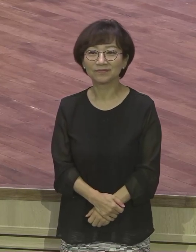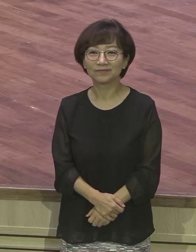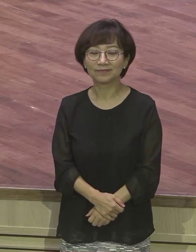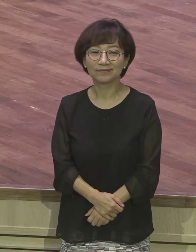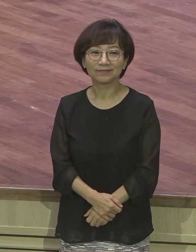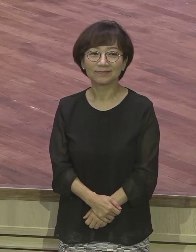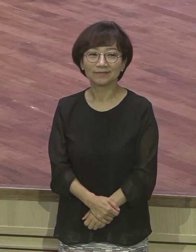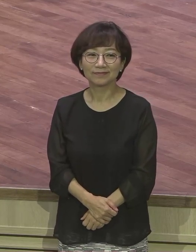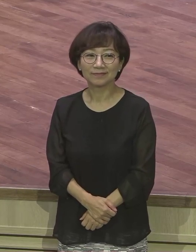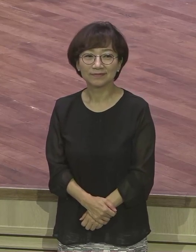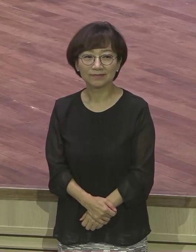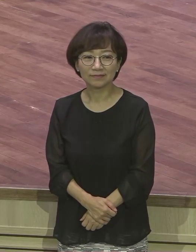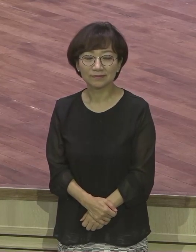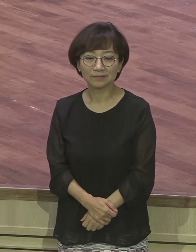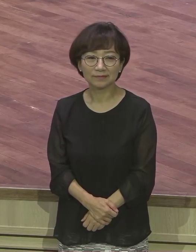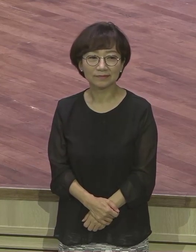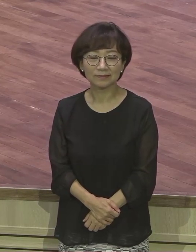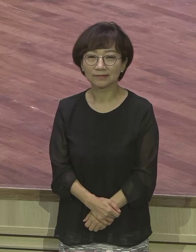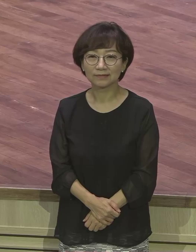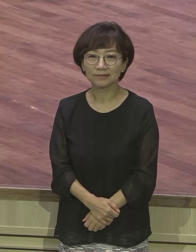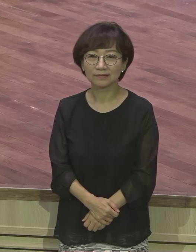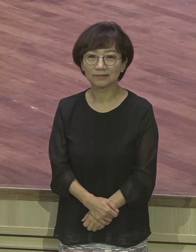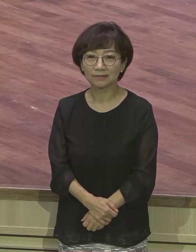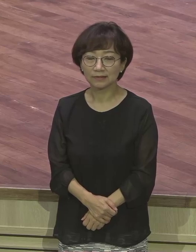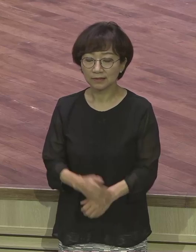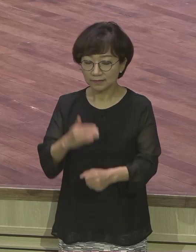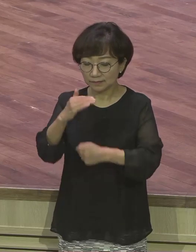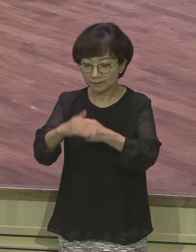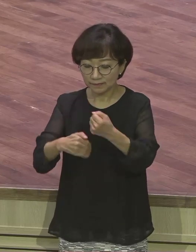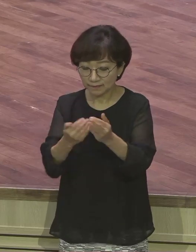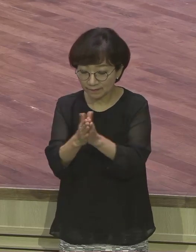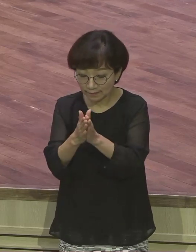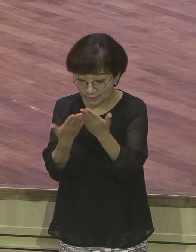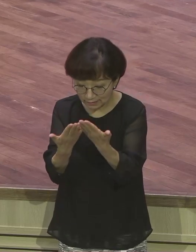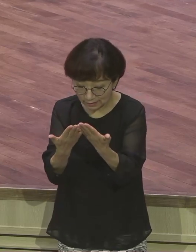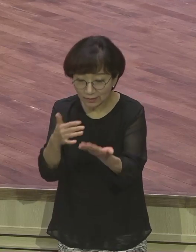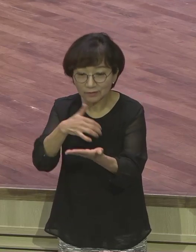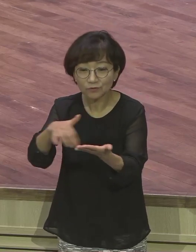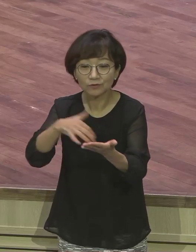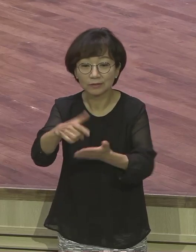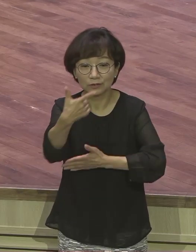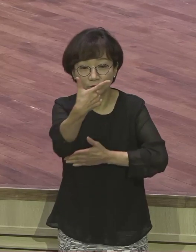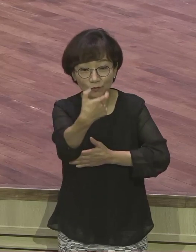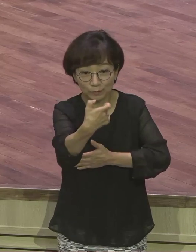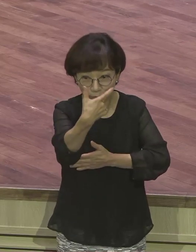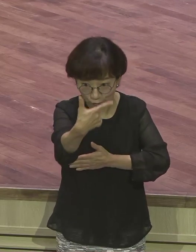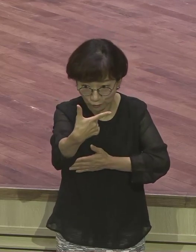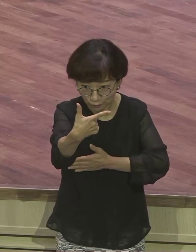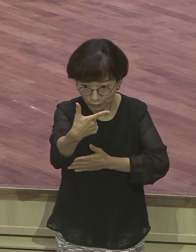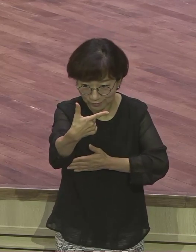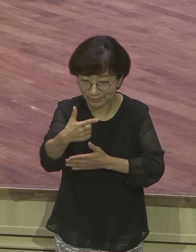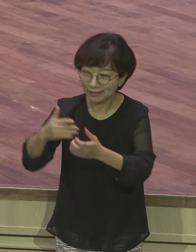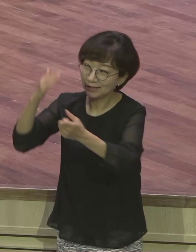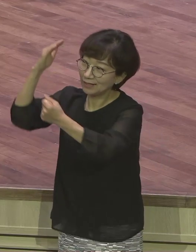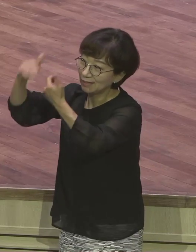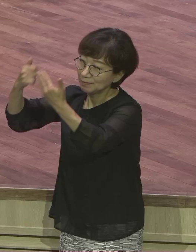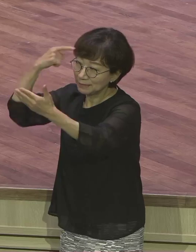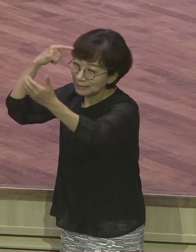정확 무한 하나님의 말씀 성경 66권 속에 하나님의 뜻과 교획이 다 들어있어요. 그래서 하나님의